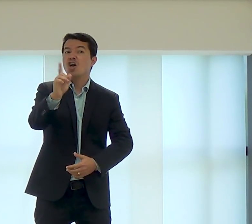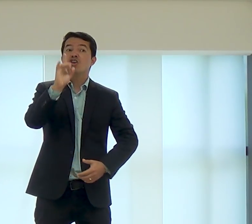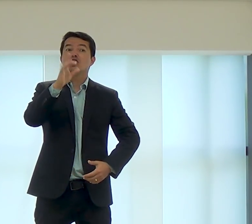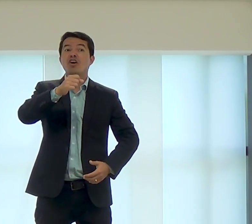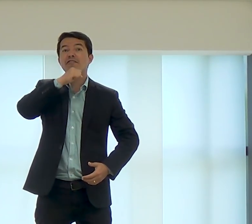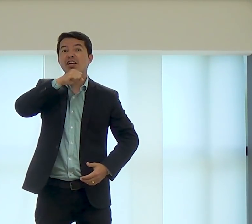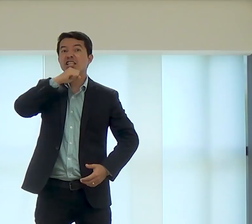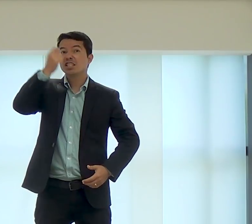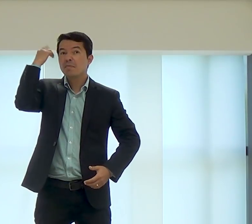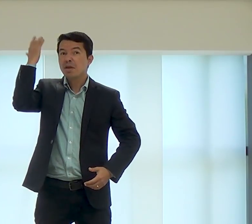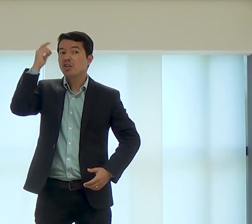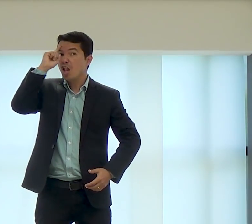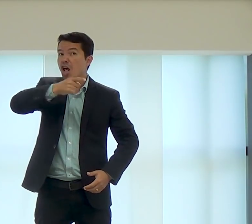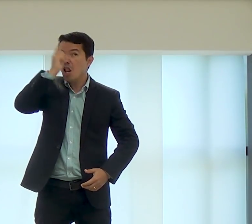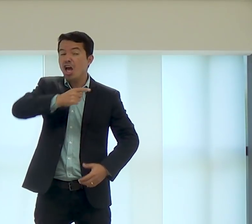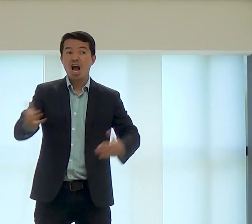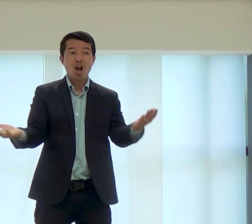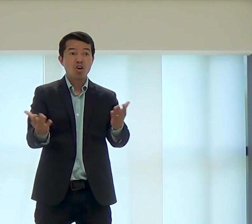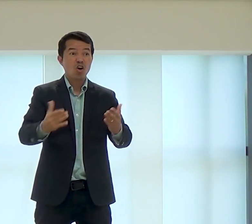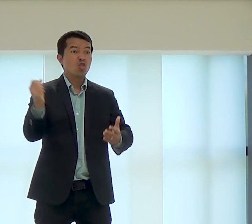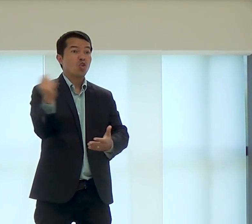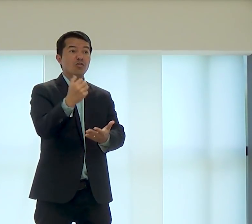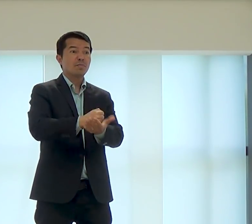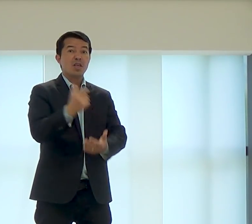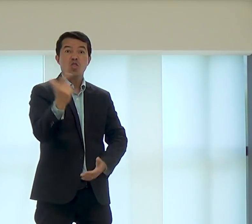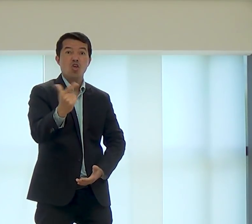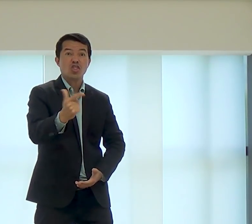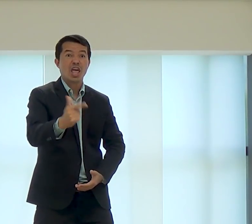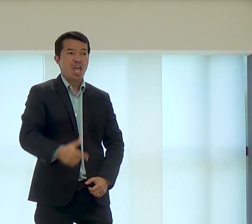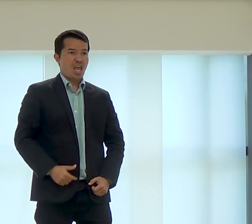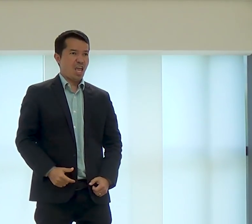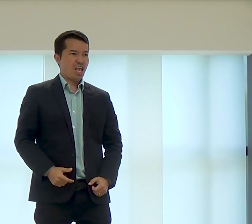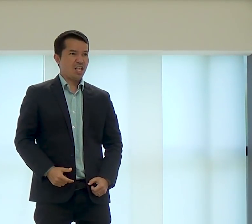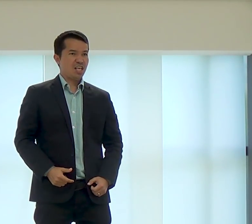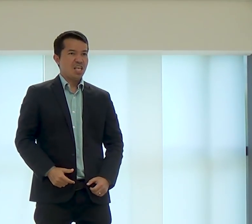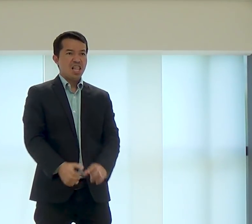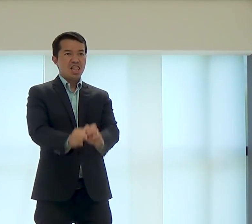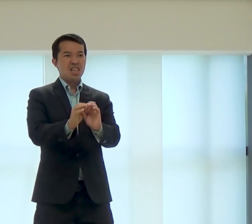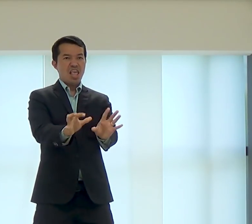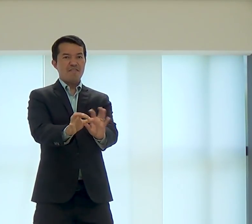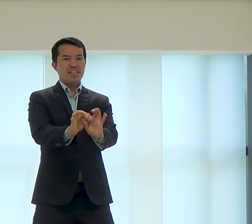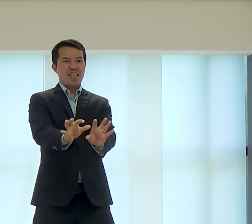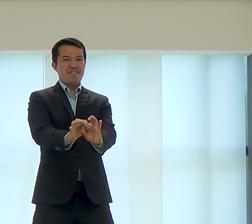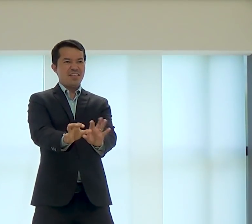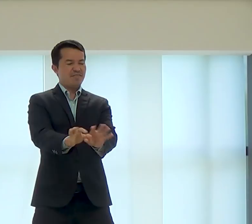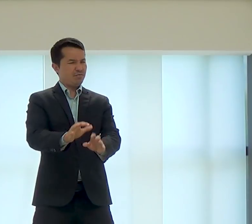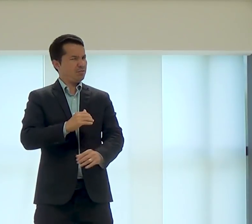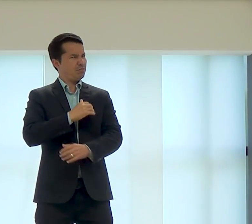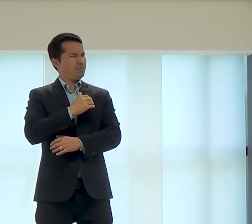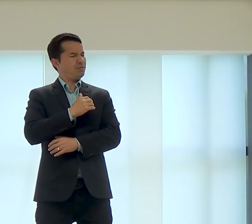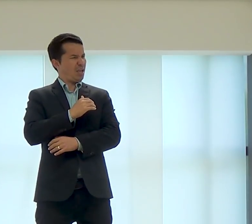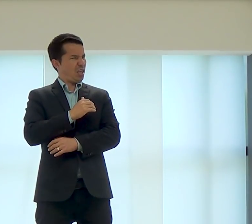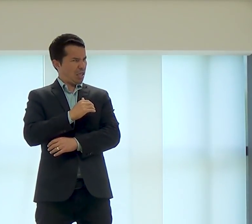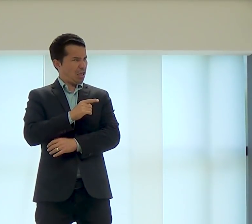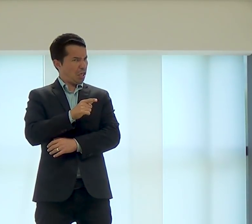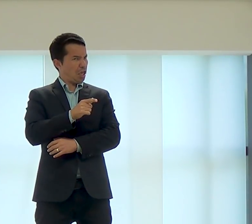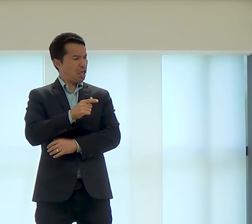ah, o Novo Testamento não fala, só o Velho Testamento, agora a gente está sobre um novo jeito de vida,